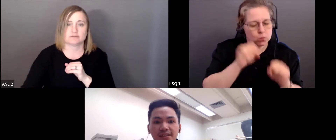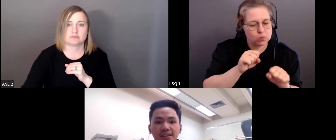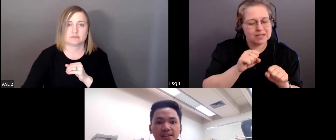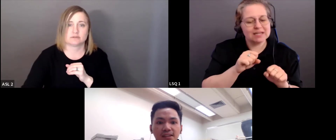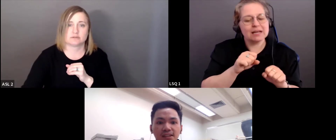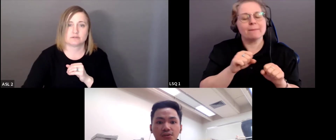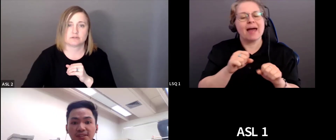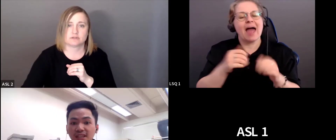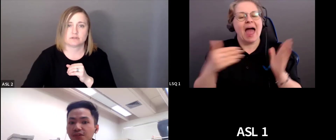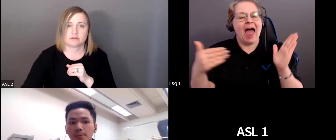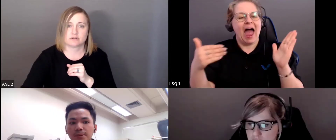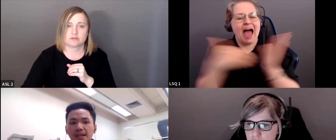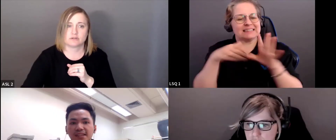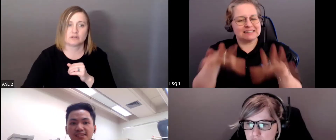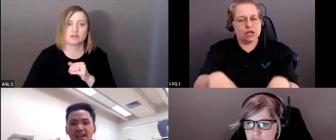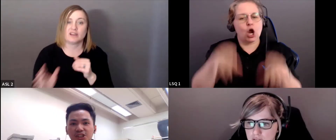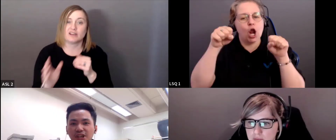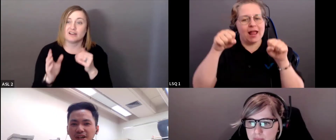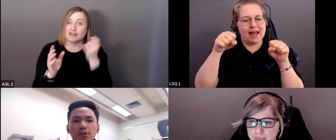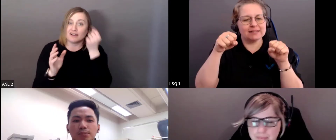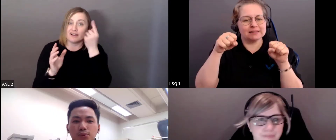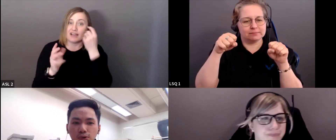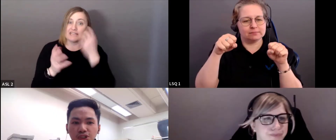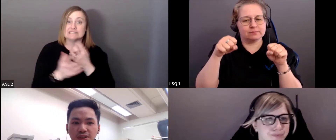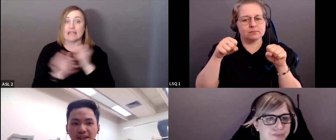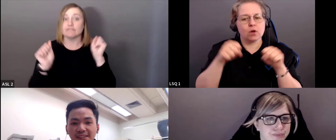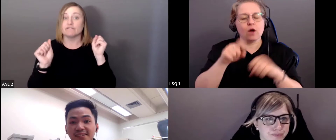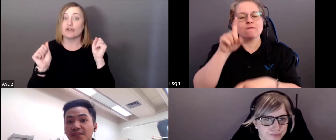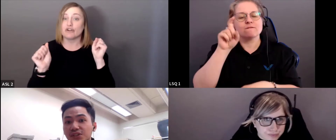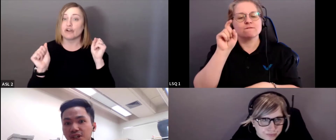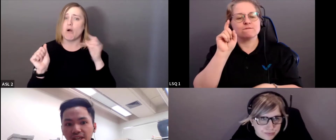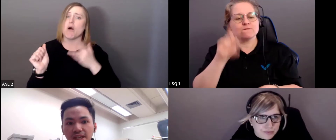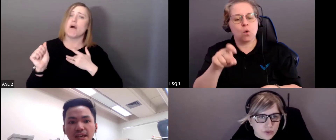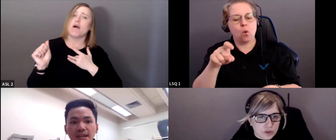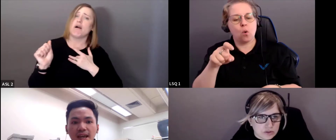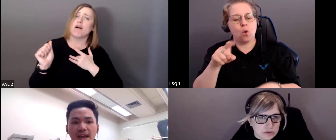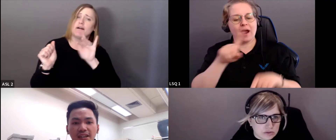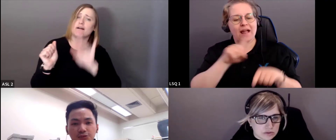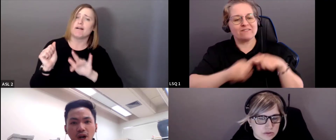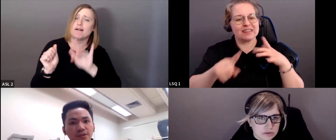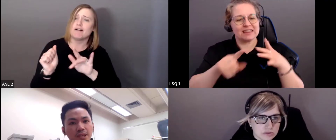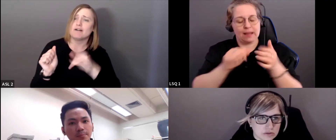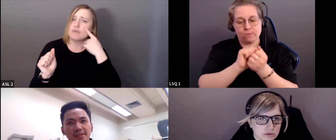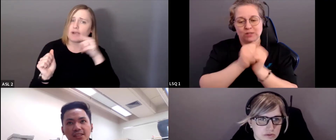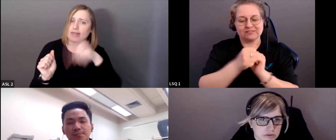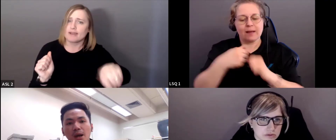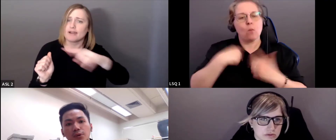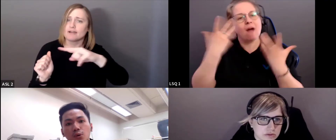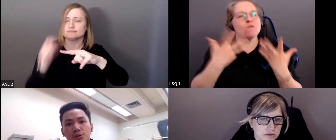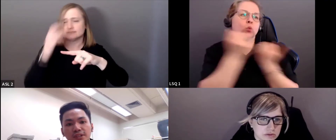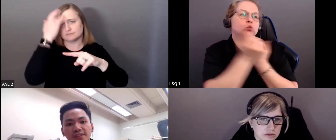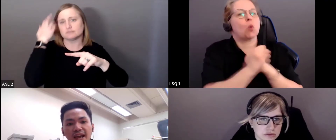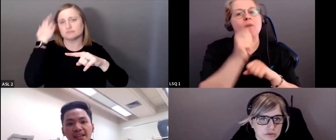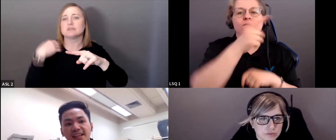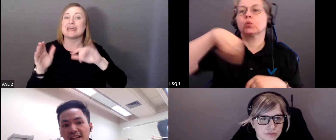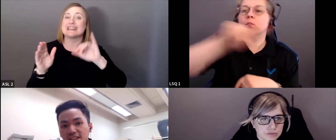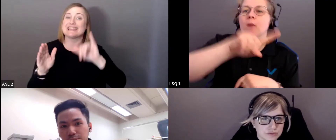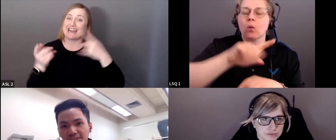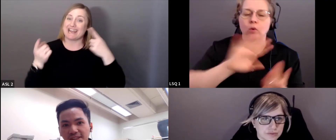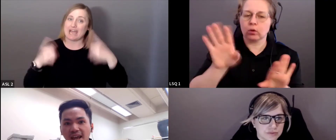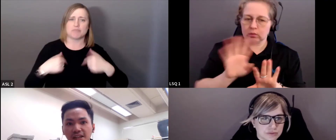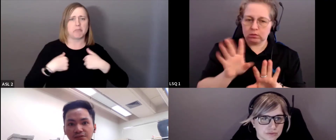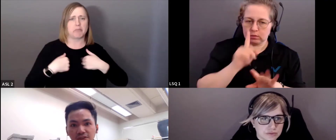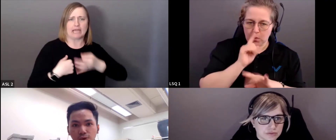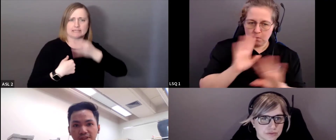au complexe du sauveur. Qu'est-ce que c'est ce complexe? C'est une approche caritative, basée, intéressée,